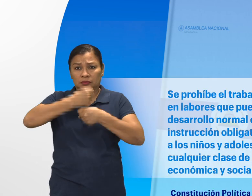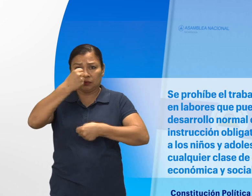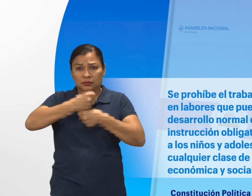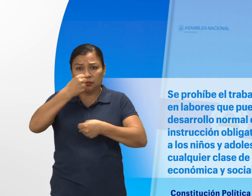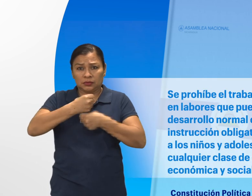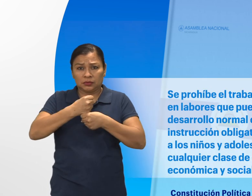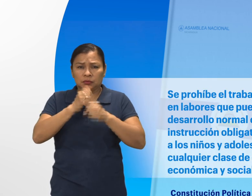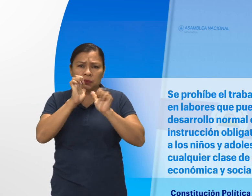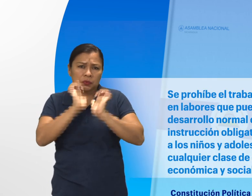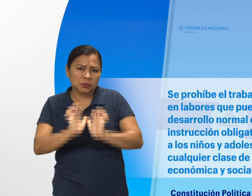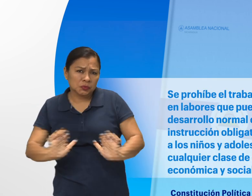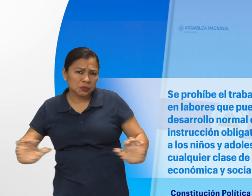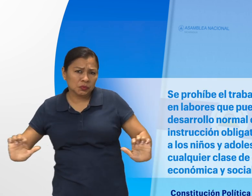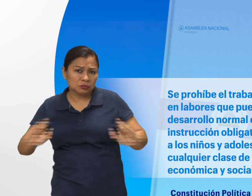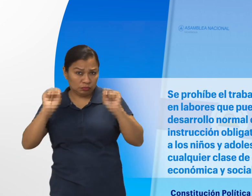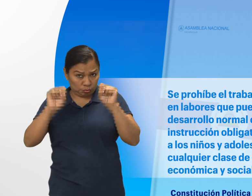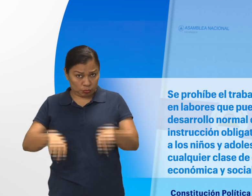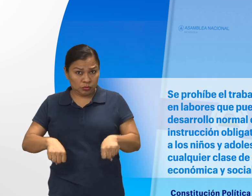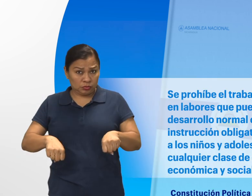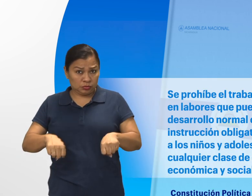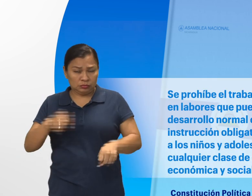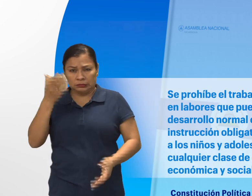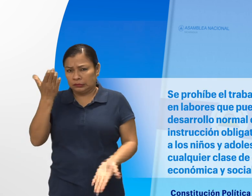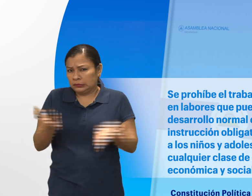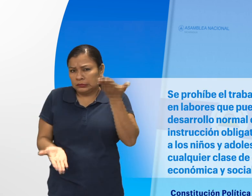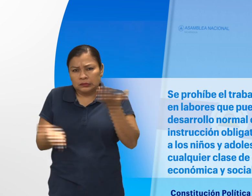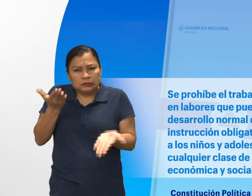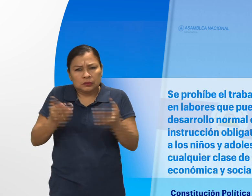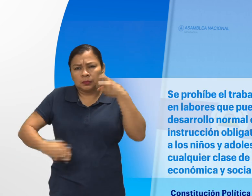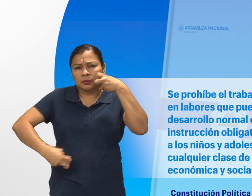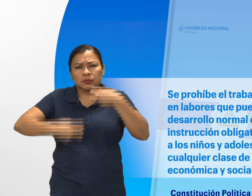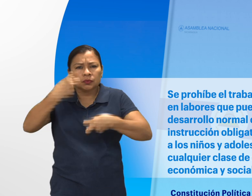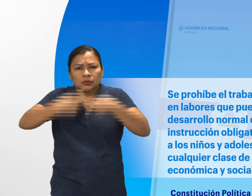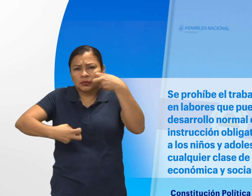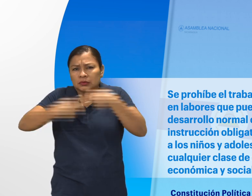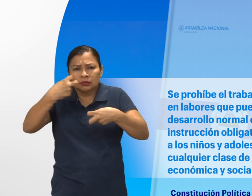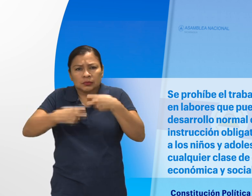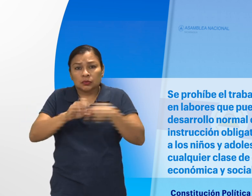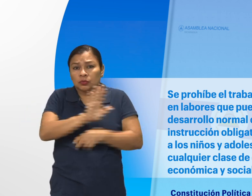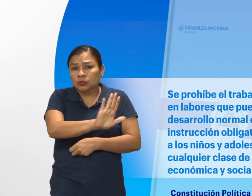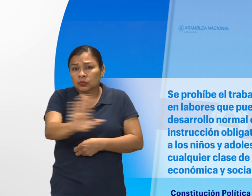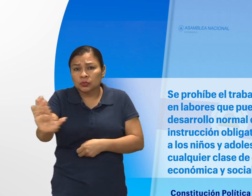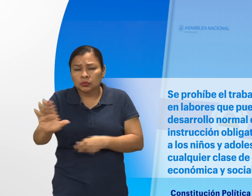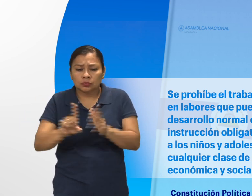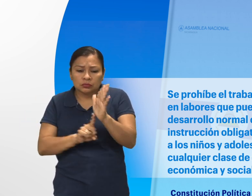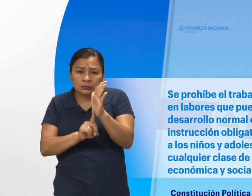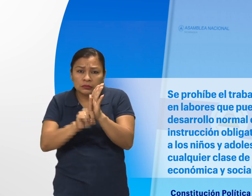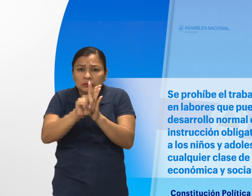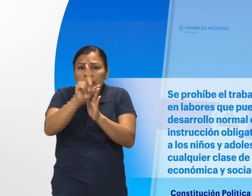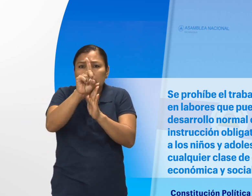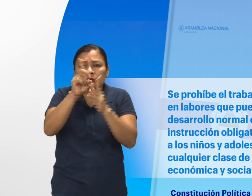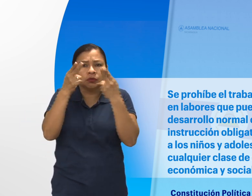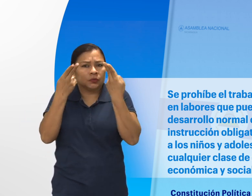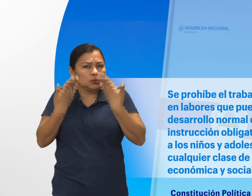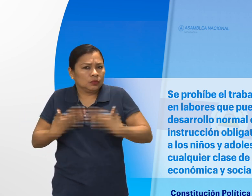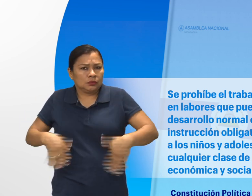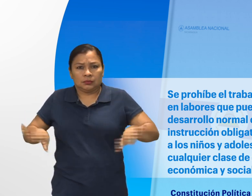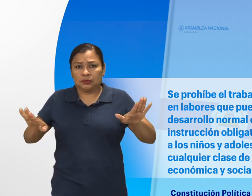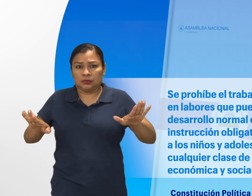Se prohíbe el trabajo de los menores en labores que puedan afectar su desarrollo normal o su